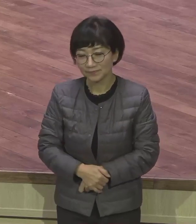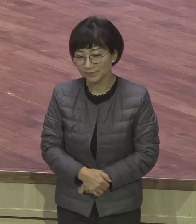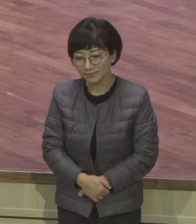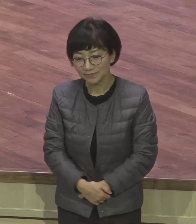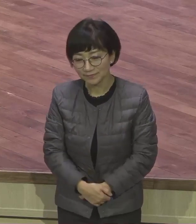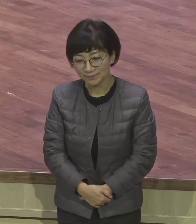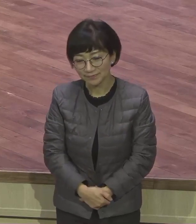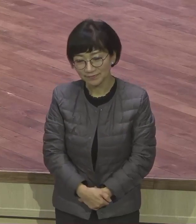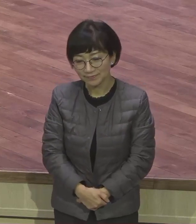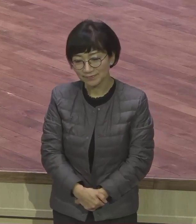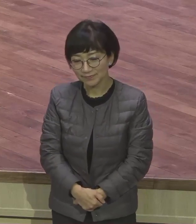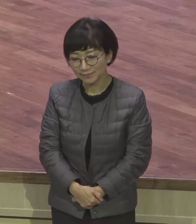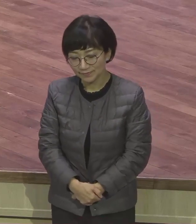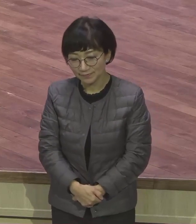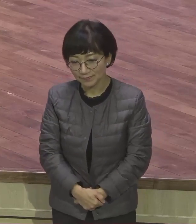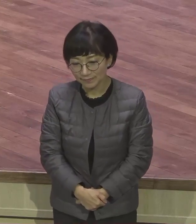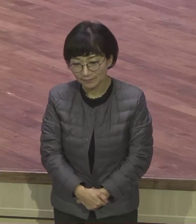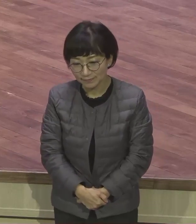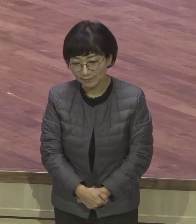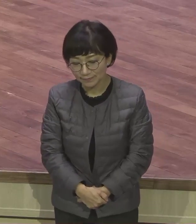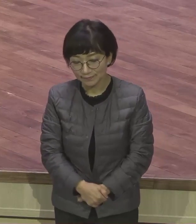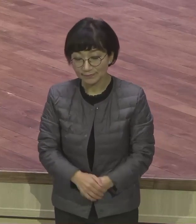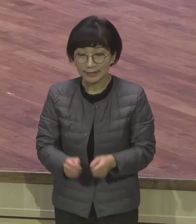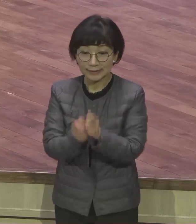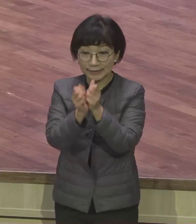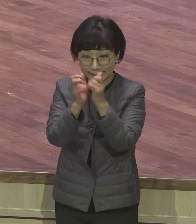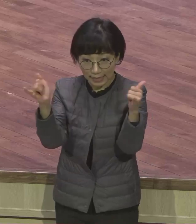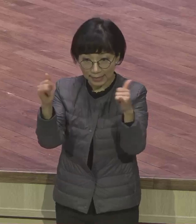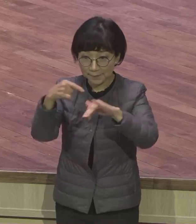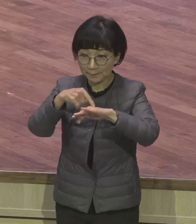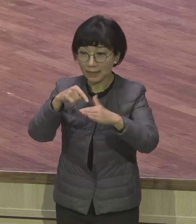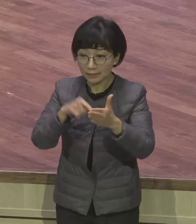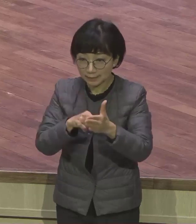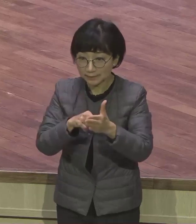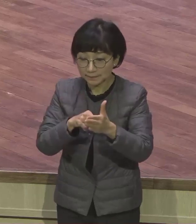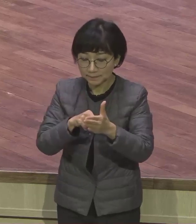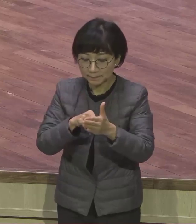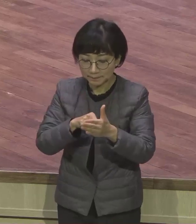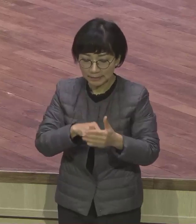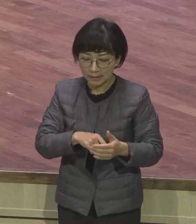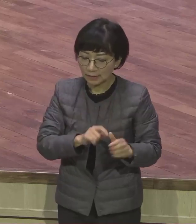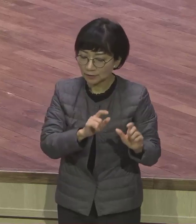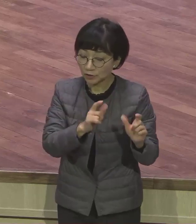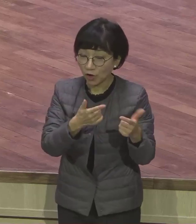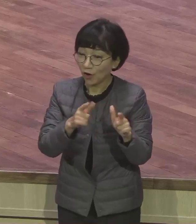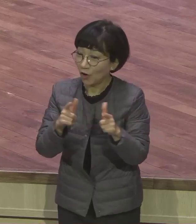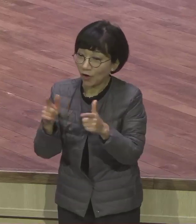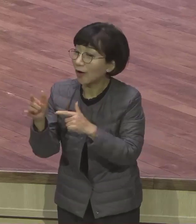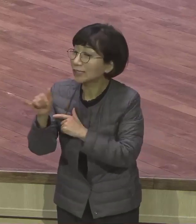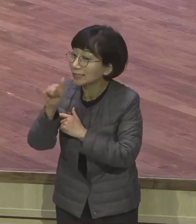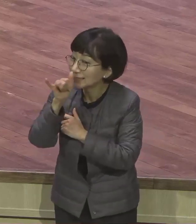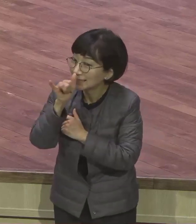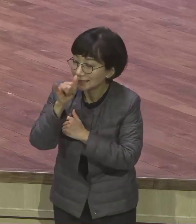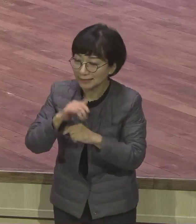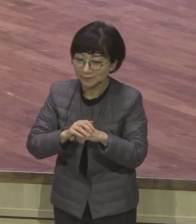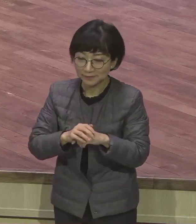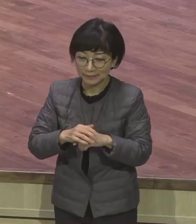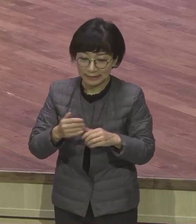그녀마다 단일적이지 않고 복합적이다 그랬어요 그런데 그중에 주도권을 지은 있습니다 핵심 감정